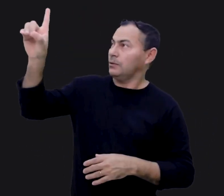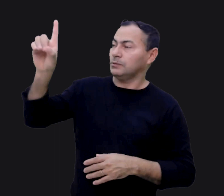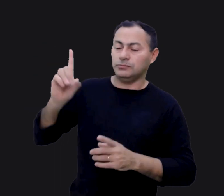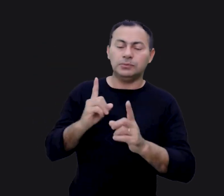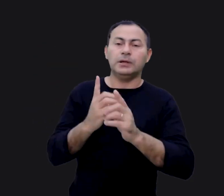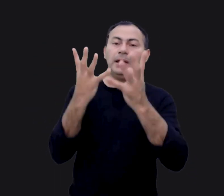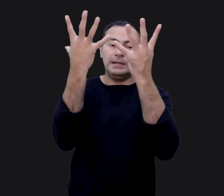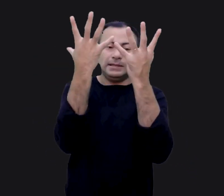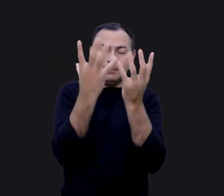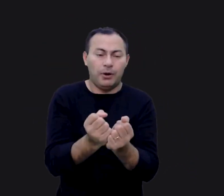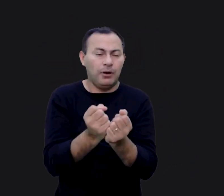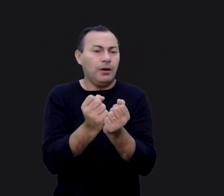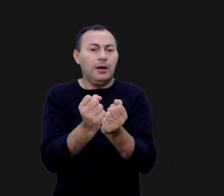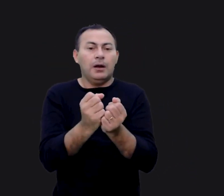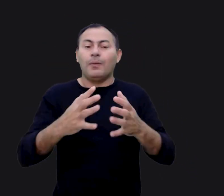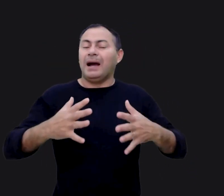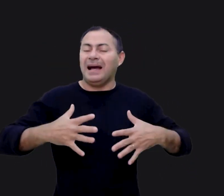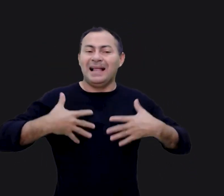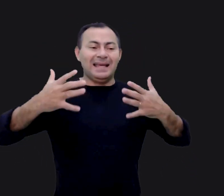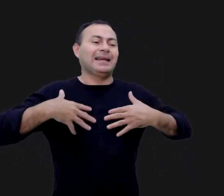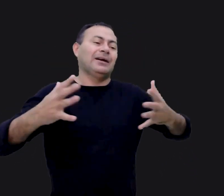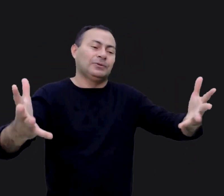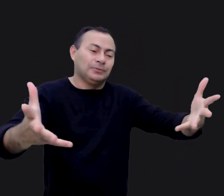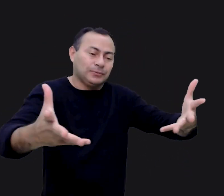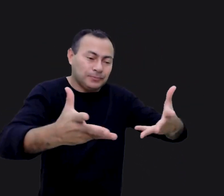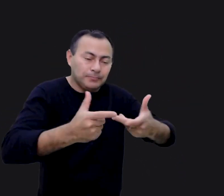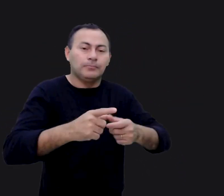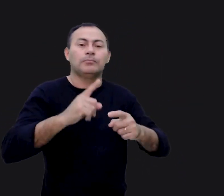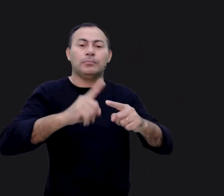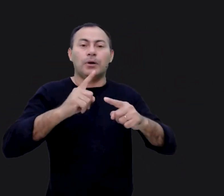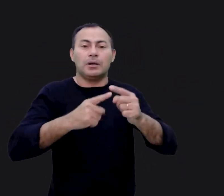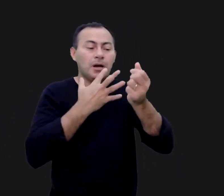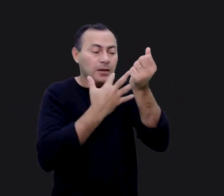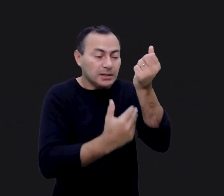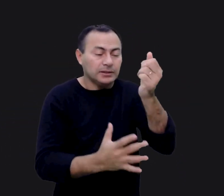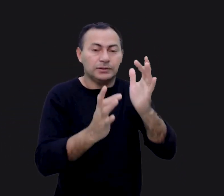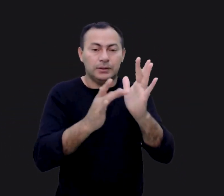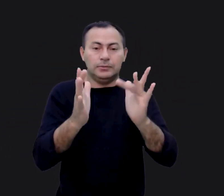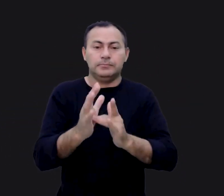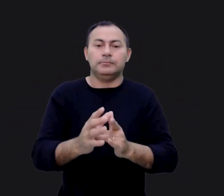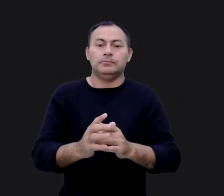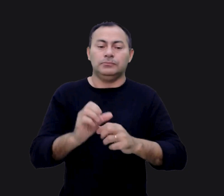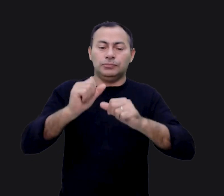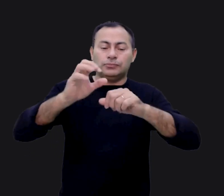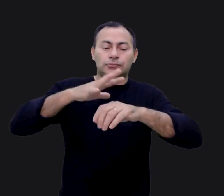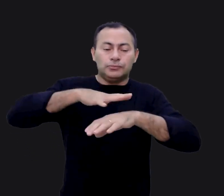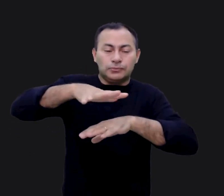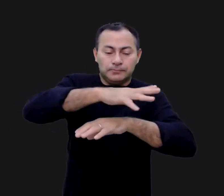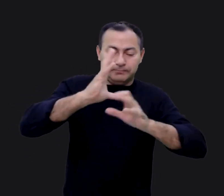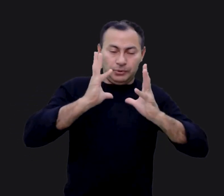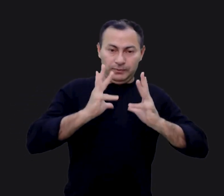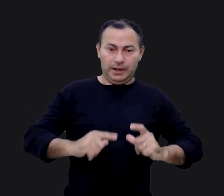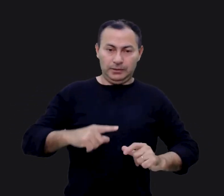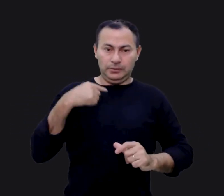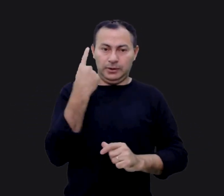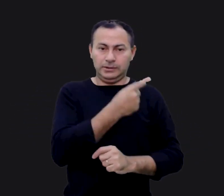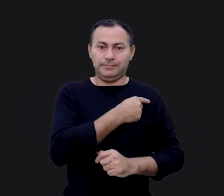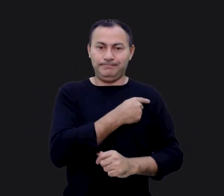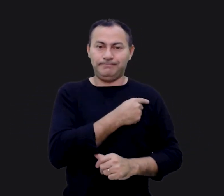Deus e Ele nos receberá com a maior alegria, porque o sangue de Jesus Cristo tem sido espargido sobre nós e nos feito